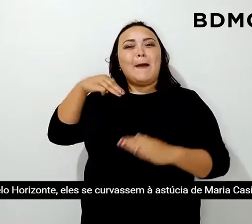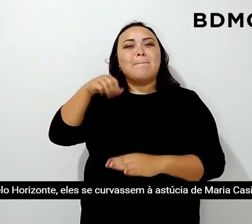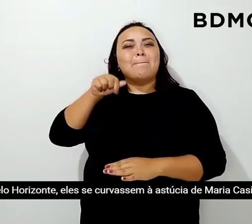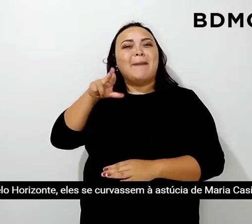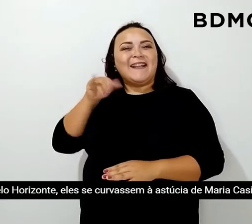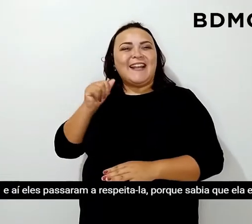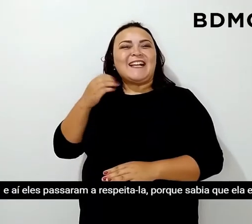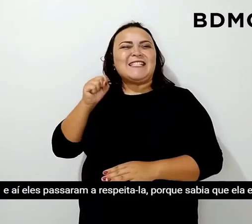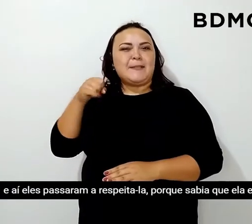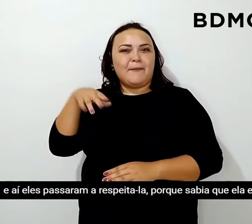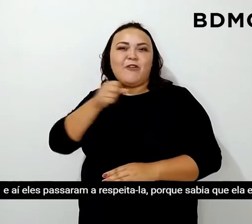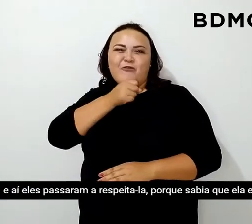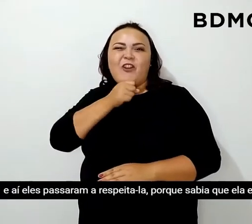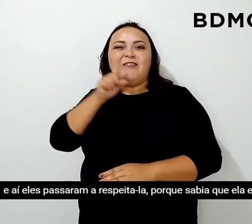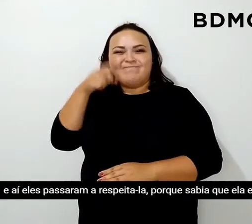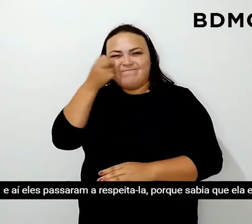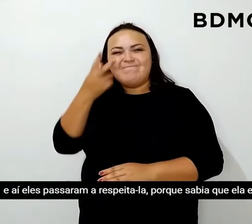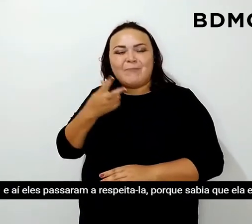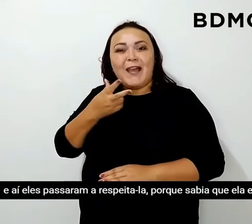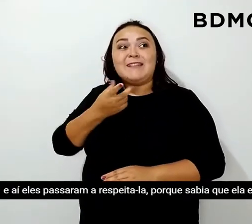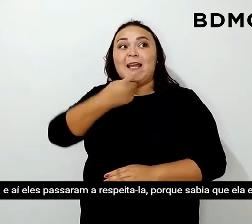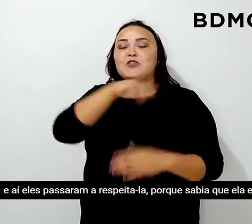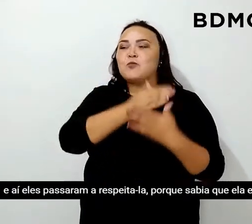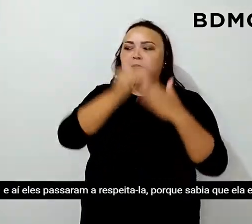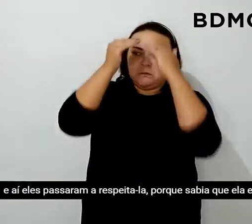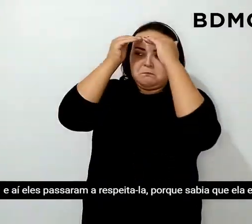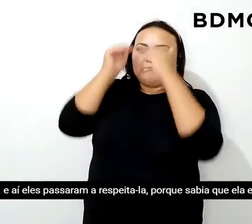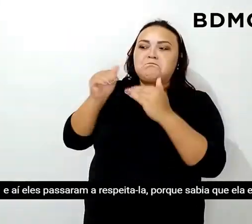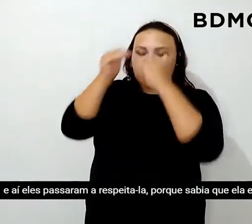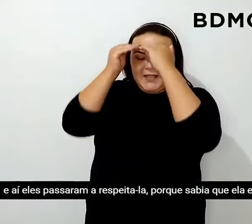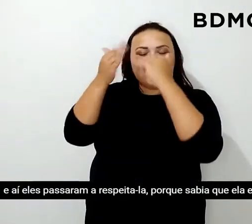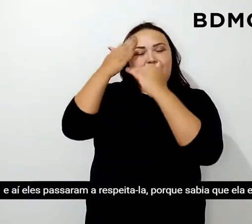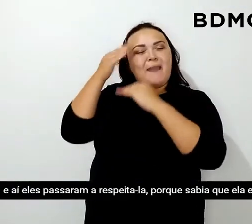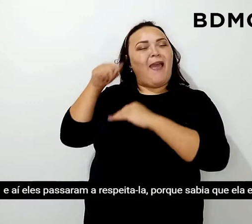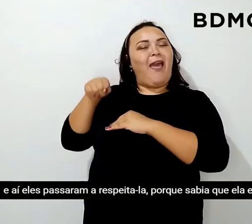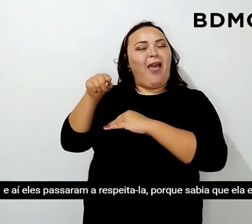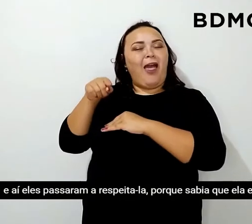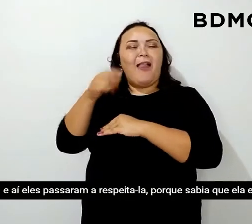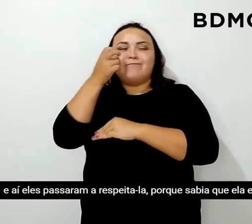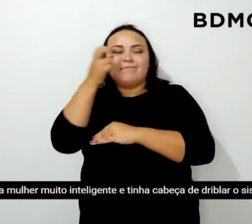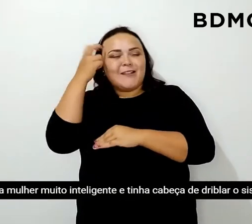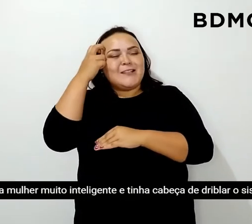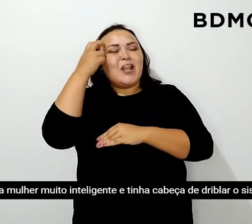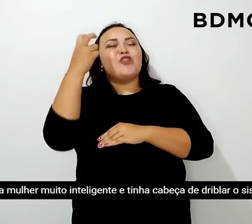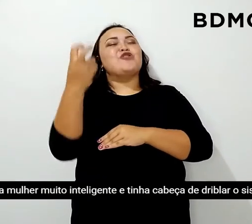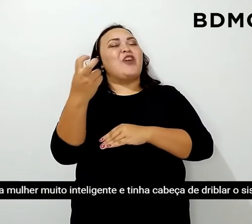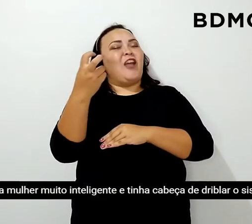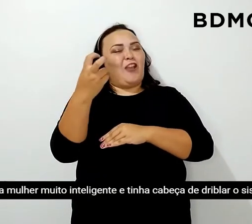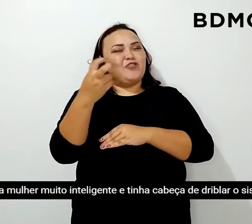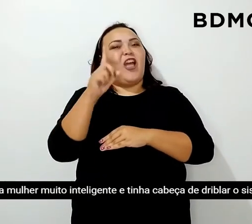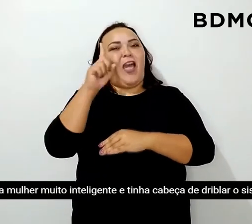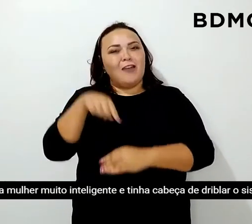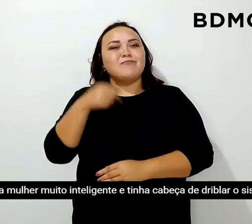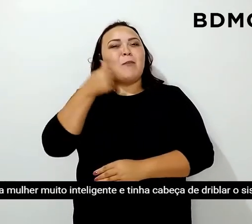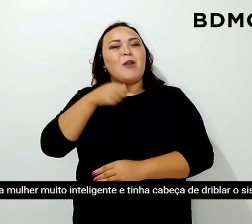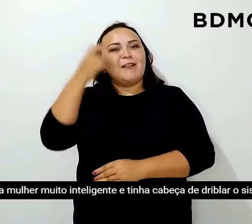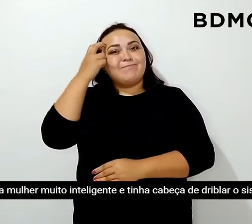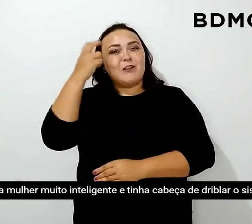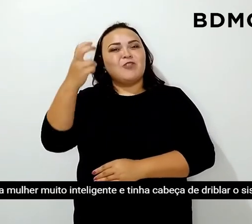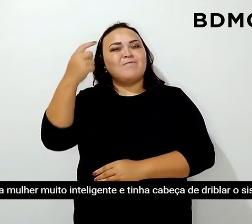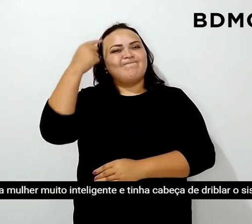Maria Cacimira. E aí eles passaram a respeitá-la, porque sabia que ela era uma mulher muito inteligente e tinha